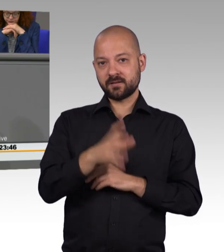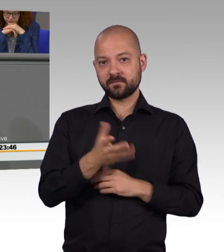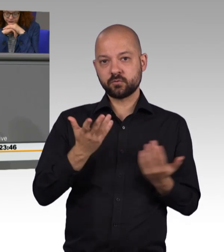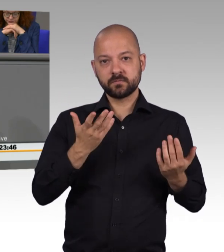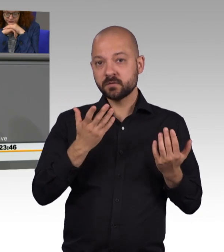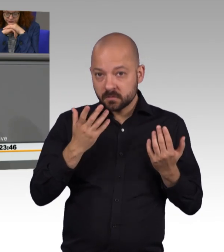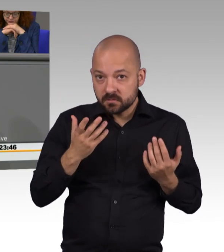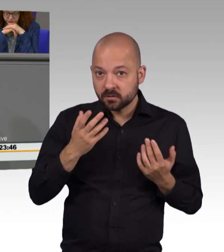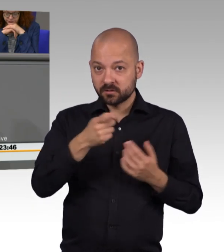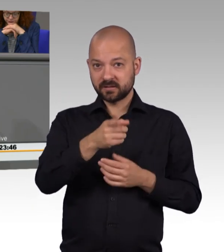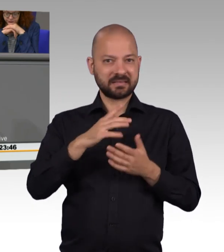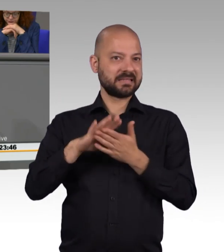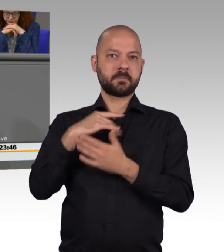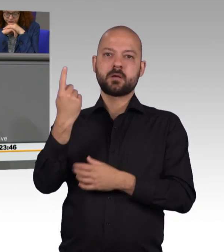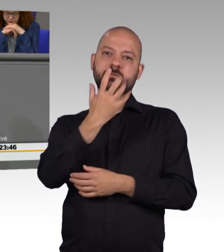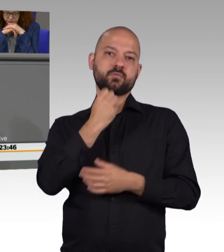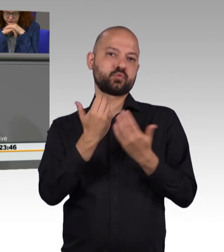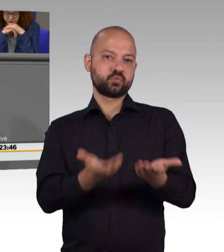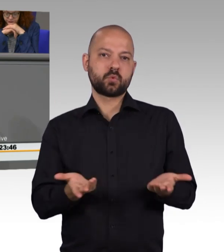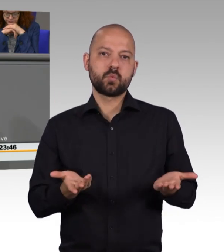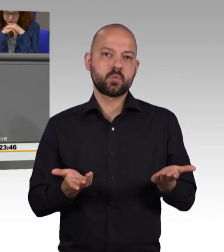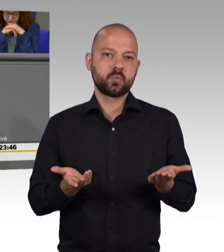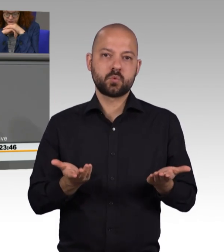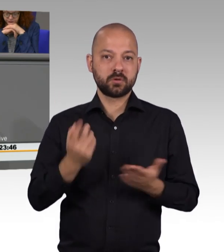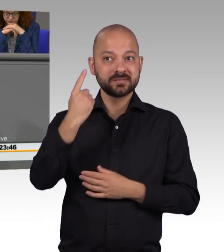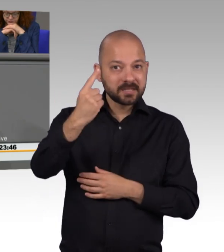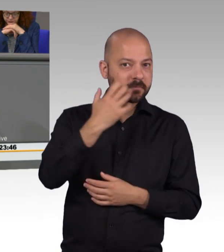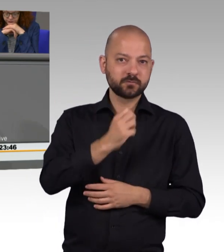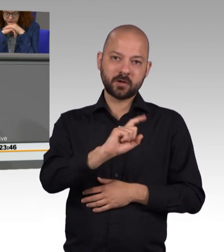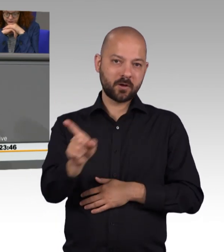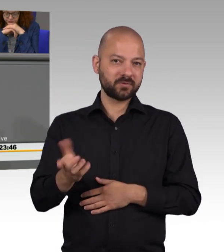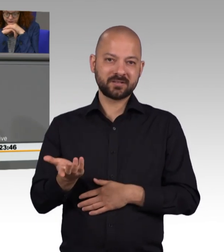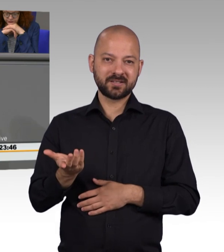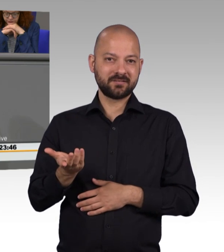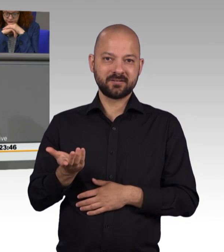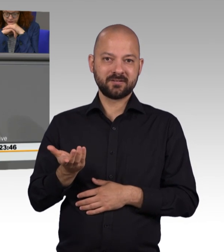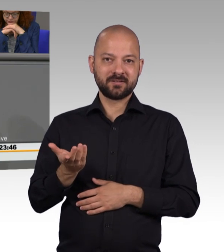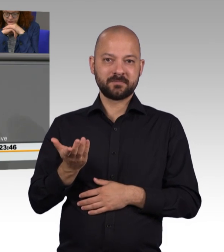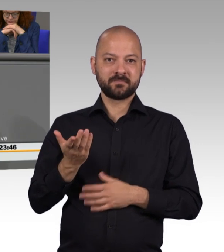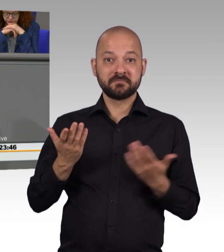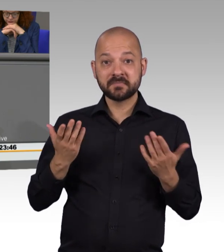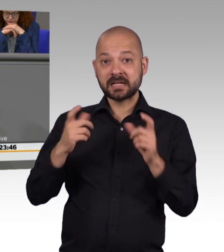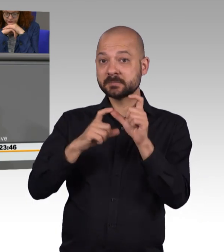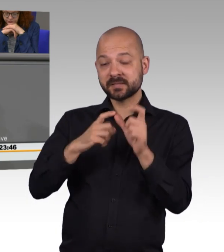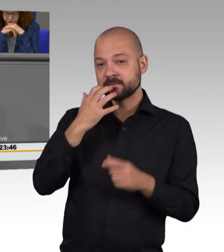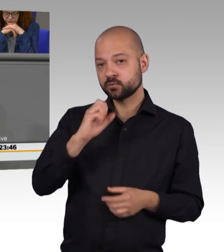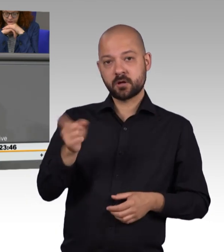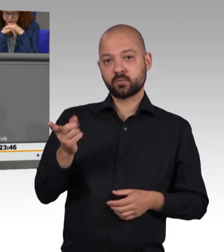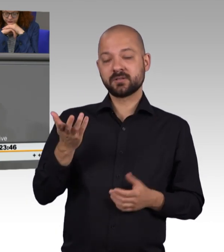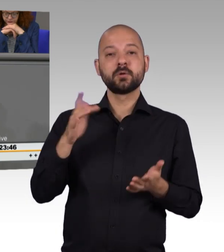gewollt ist. Nicht mal von Ihnen selbst. Die SPD will ihn im Grunde nicht, weil sie eigentlich schon lange für eine